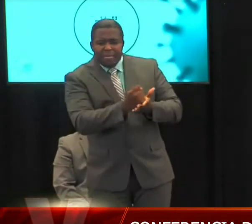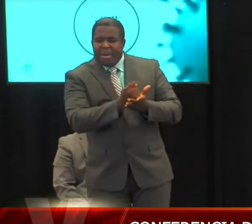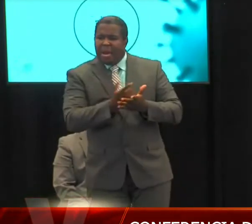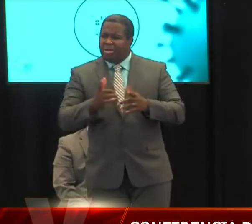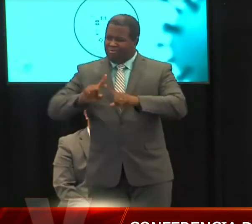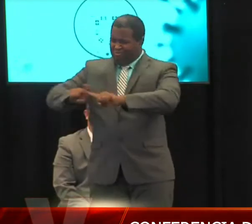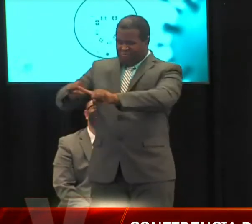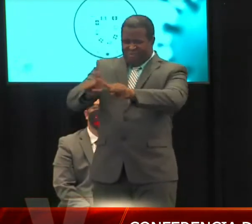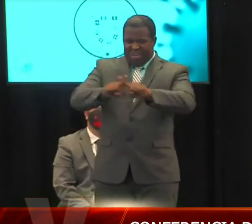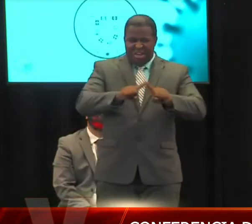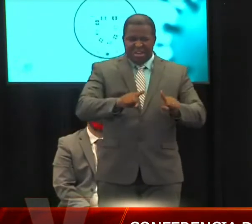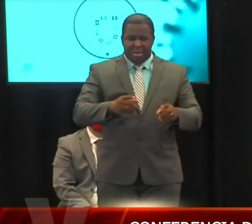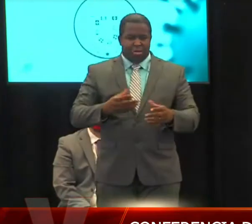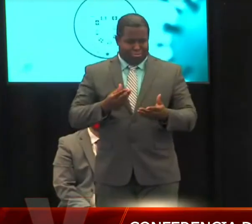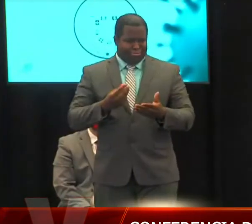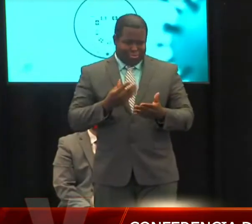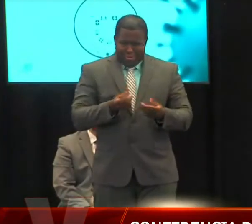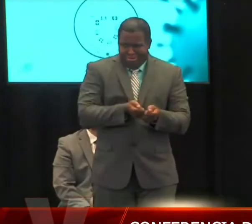octubre 15.